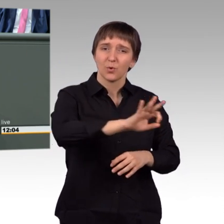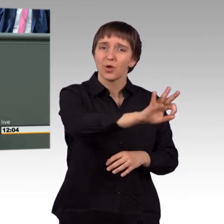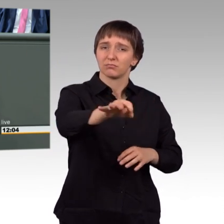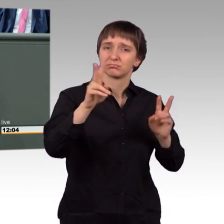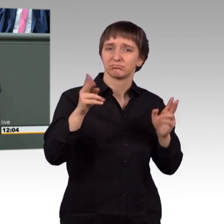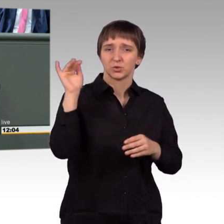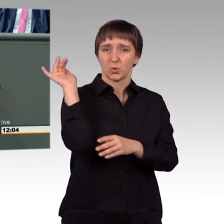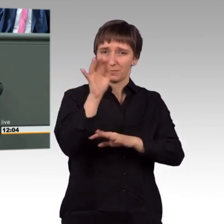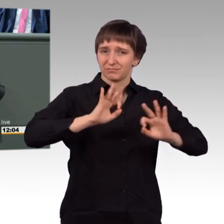anders.